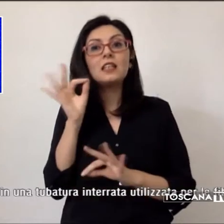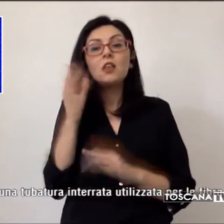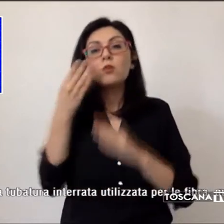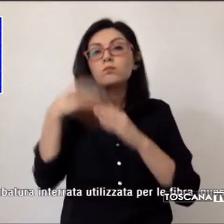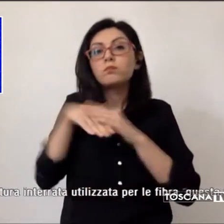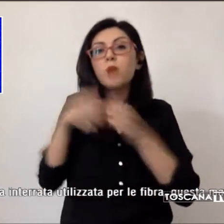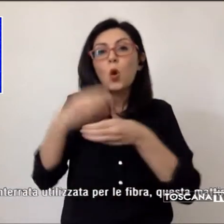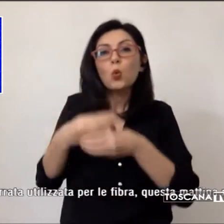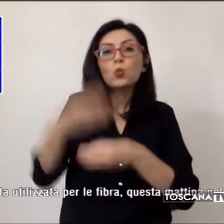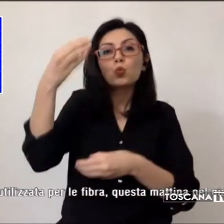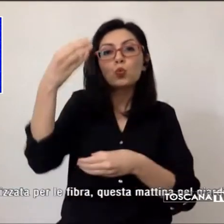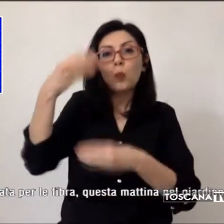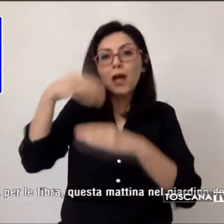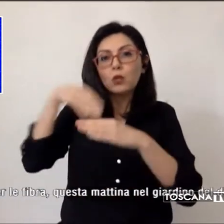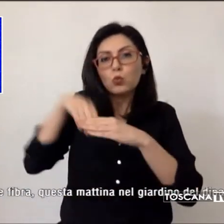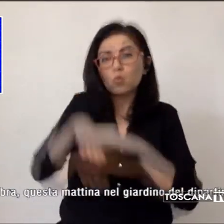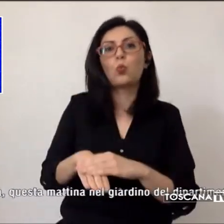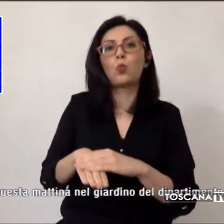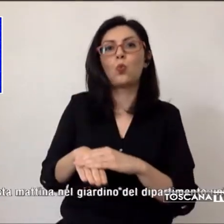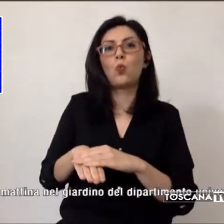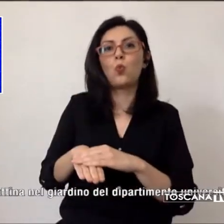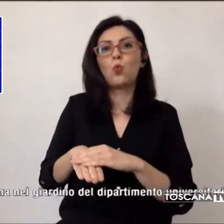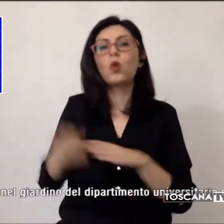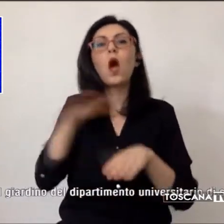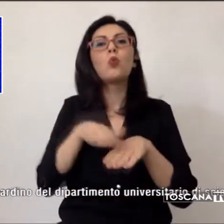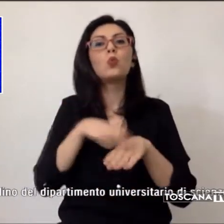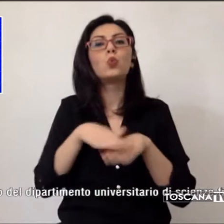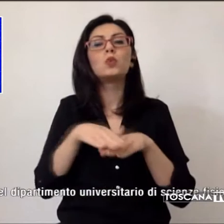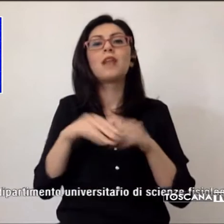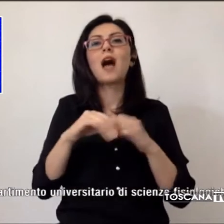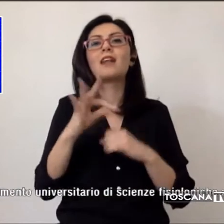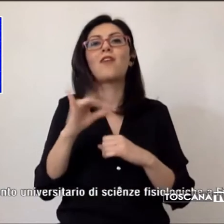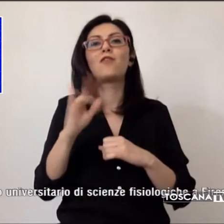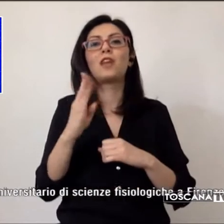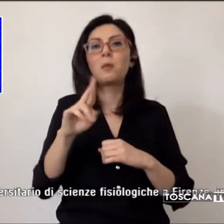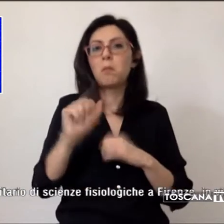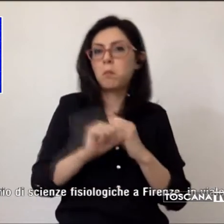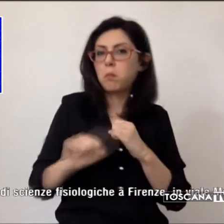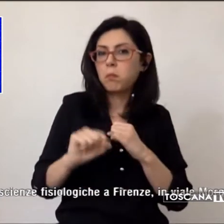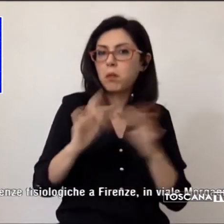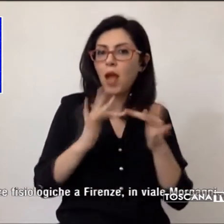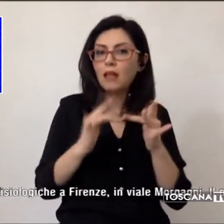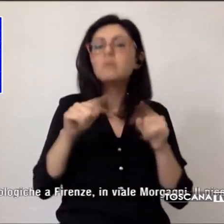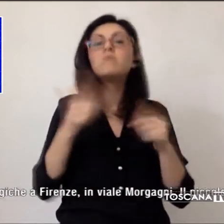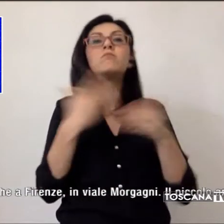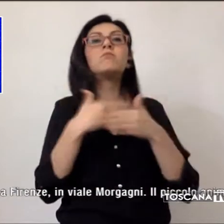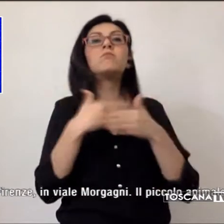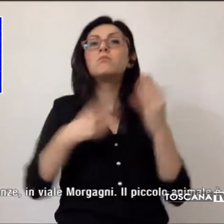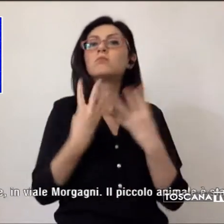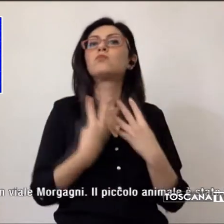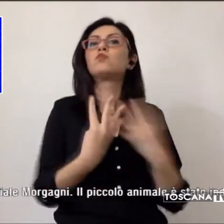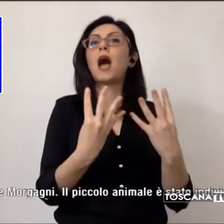interrata utilizzata per la fibra. È accaduto questa mattina nel giardino del Dipartimento